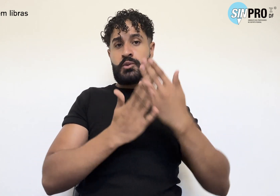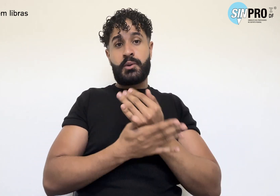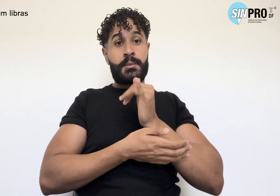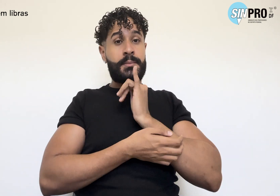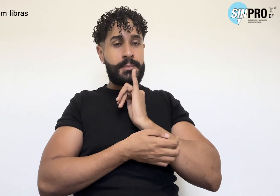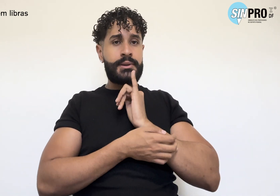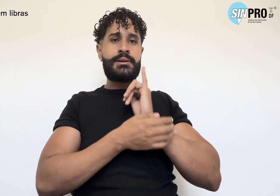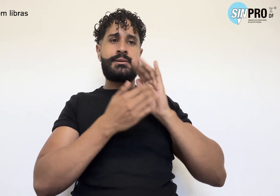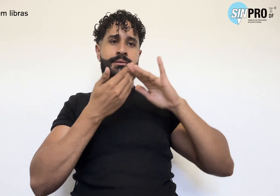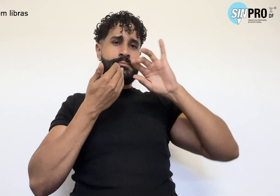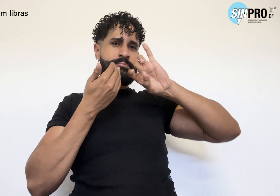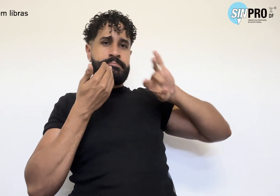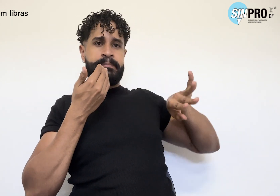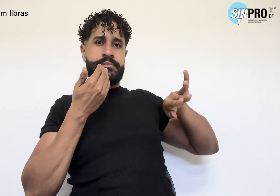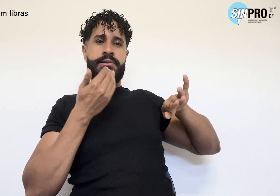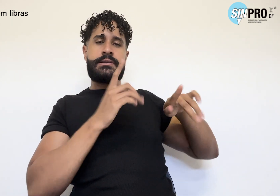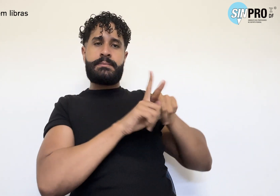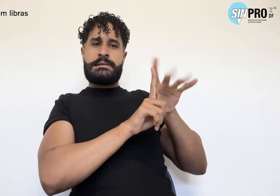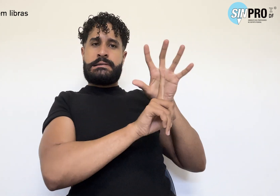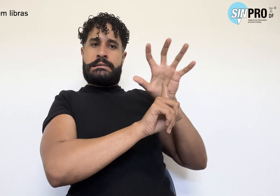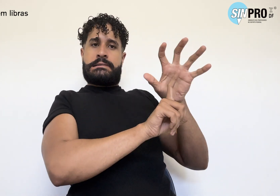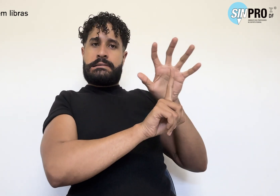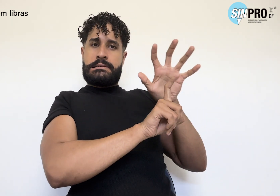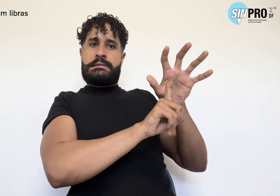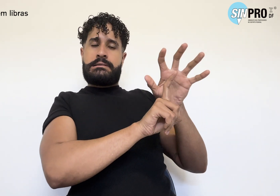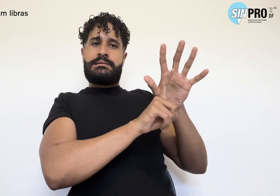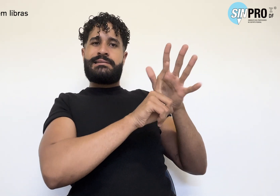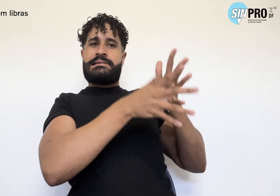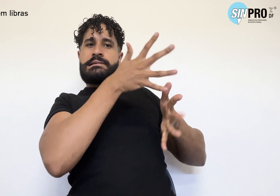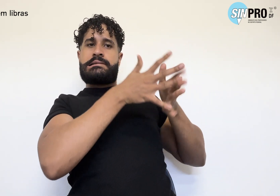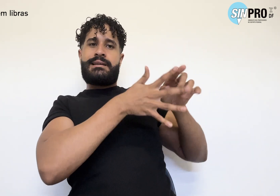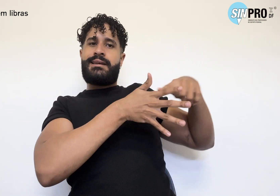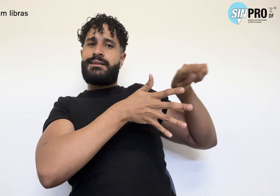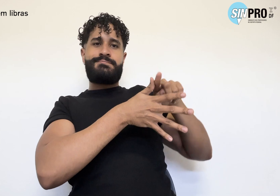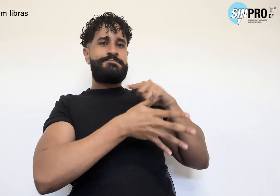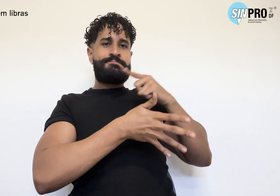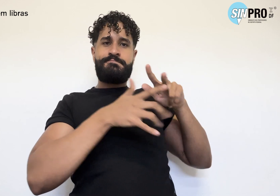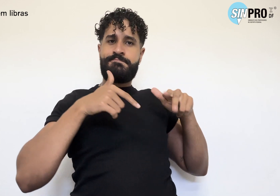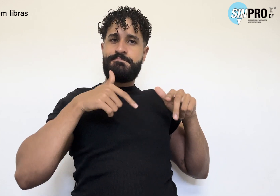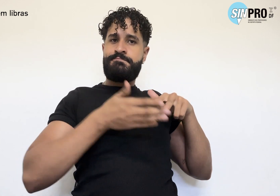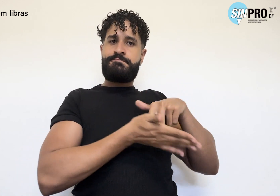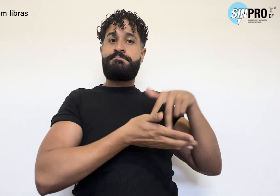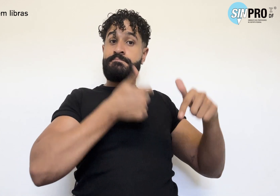exclusão e o assédio moral, impedindo-os de atuar. O desafio é